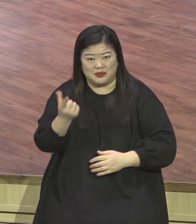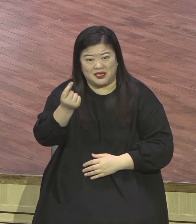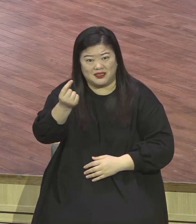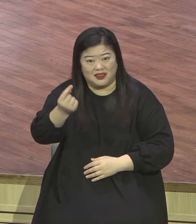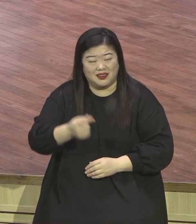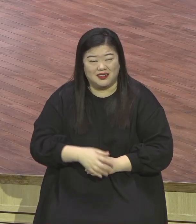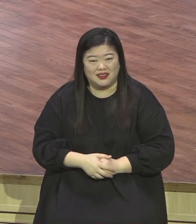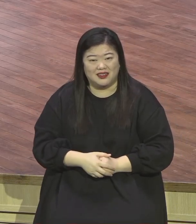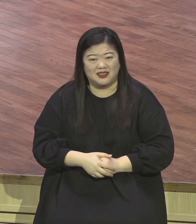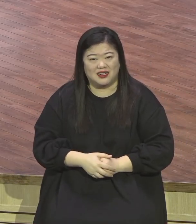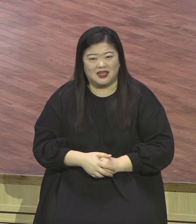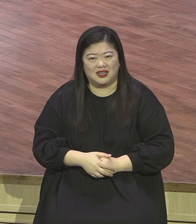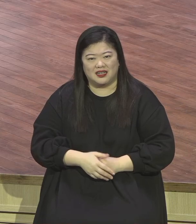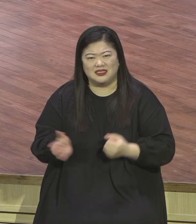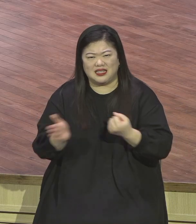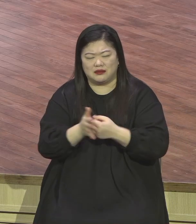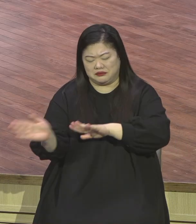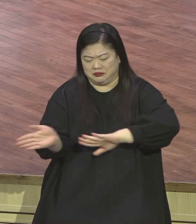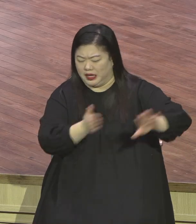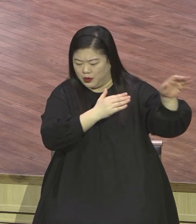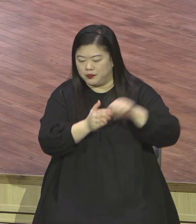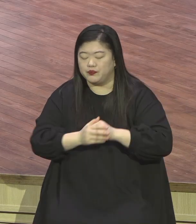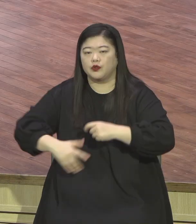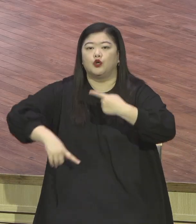하나님이 나와 함께 하신다 임마누일